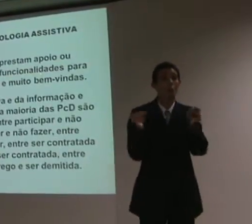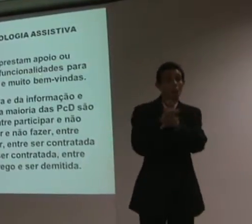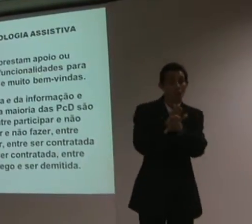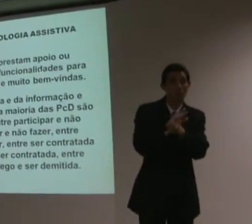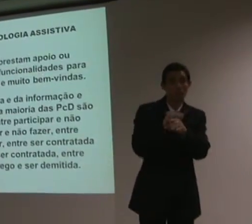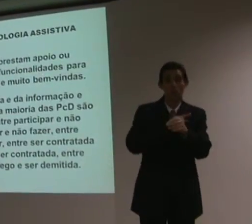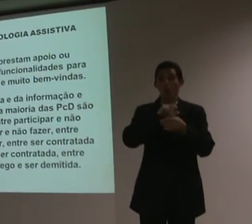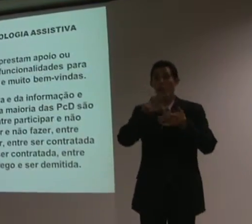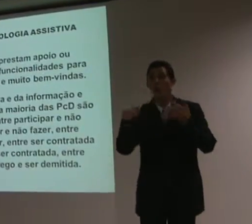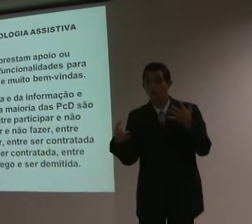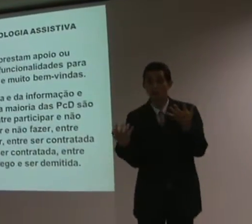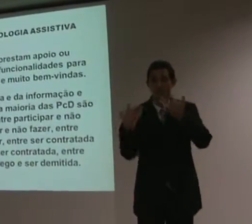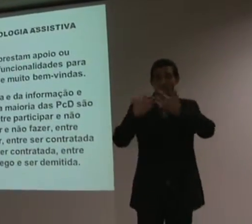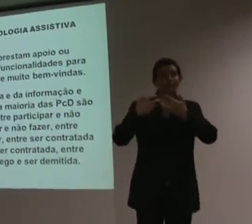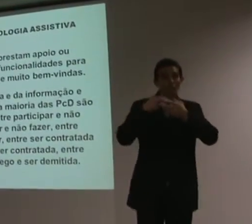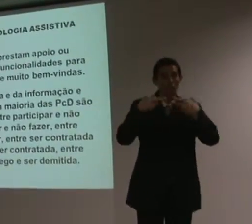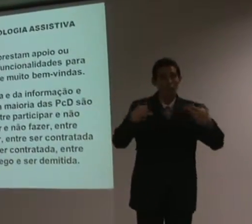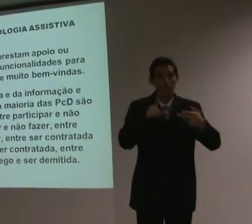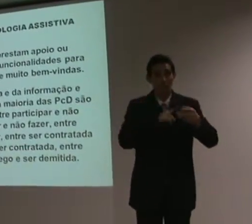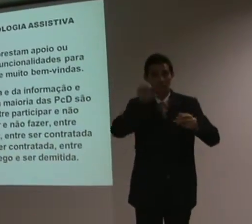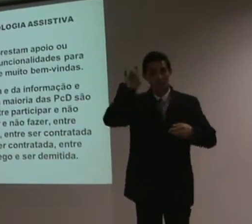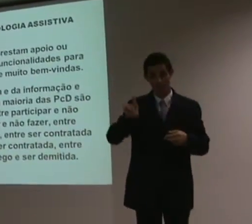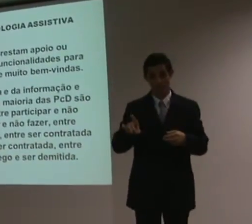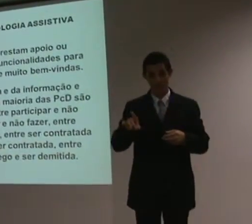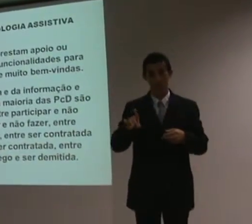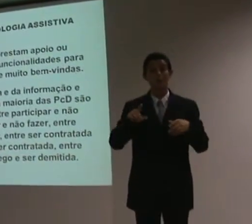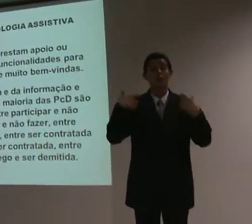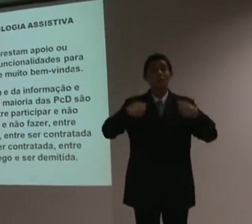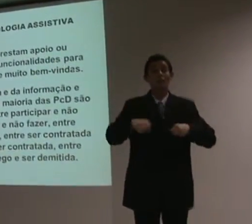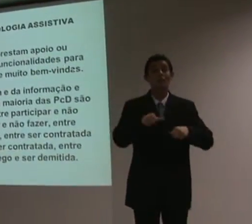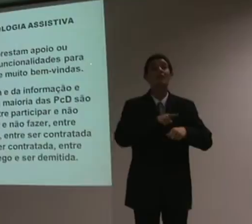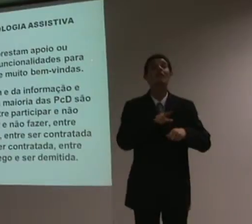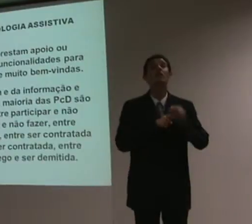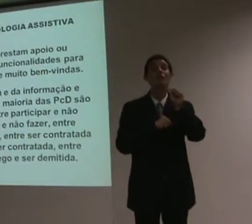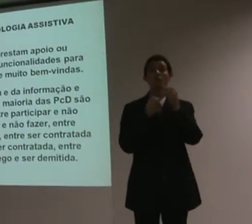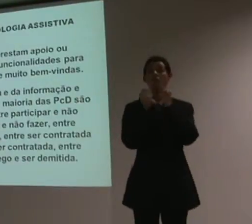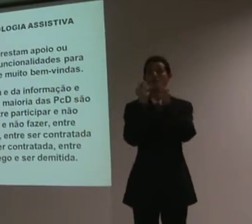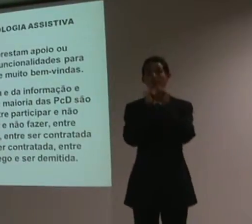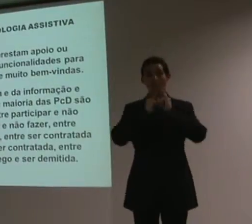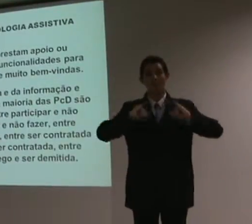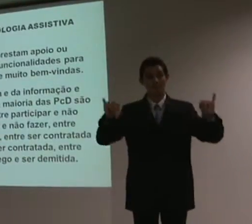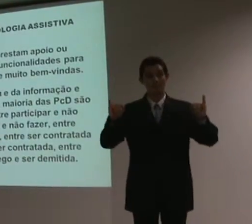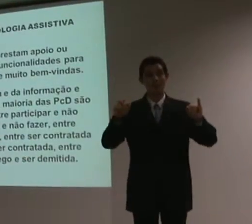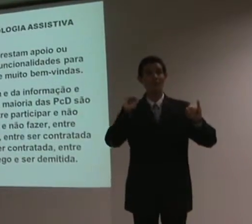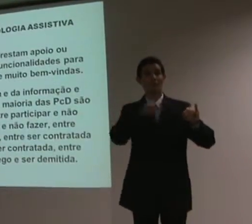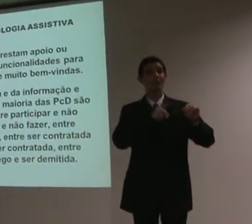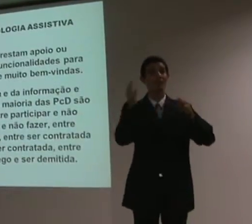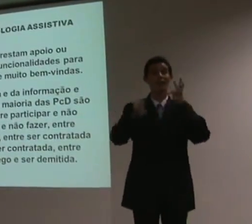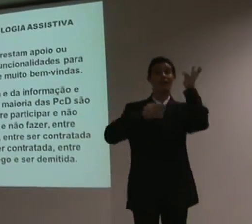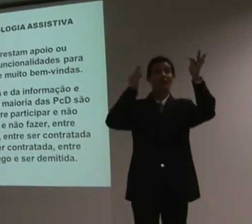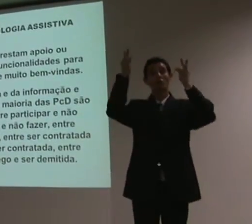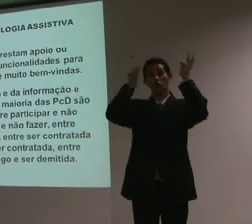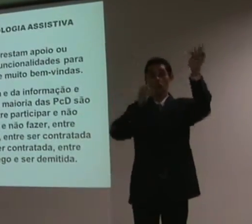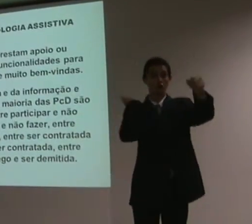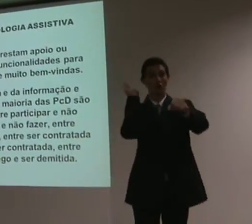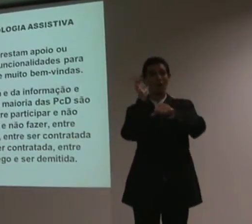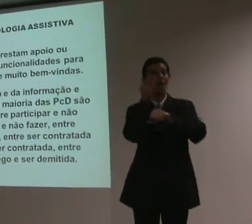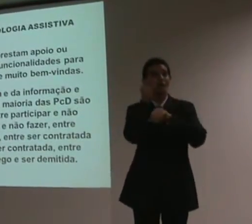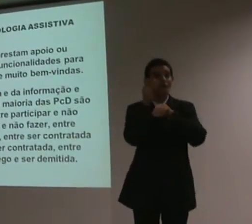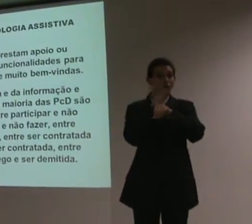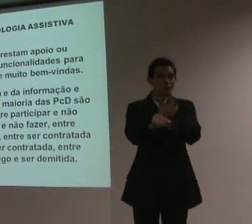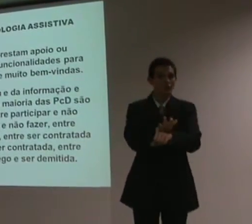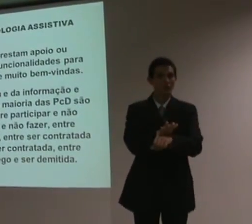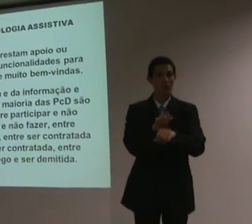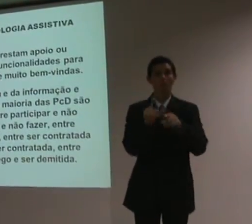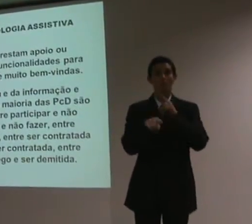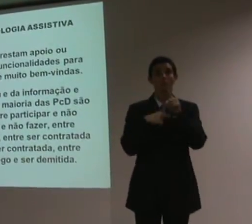funcionalidades para pessoas com deficiência, são necessárias e muito bem-vindas. As tecnologias assistiva e da informação